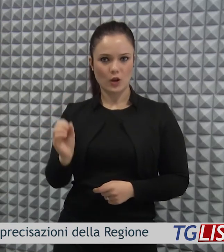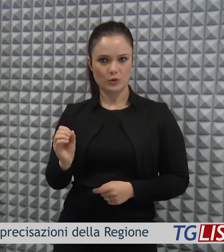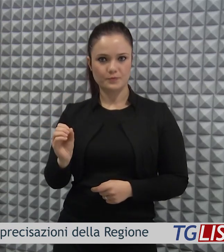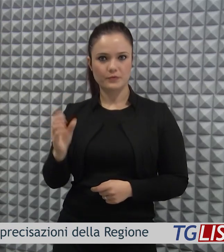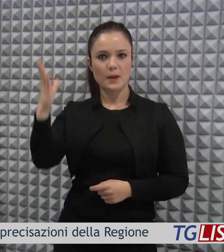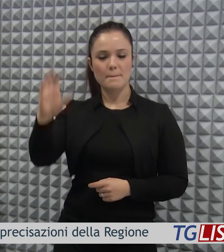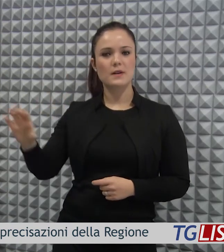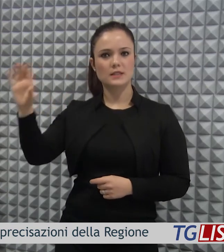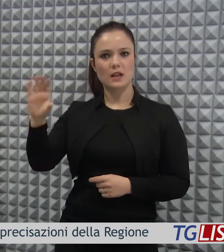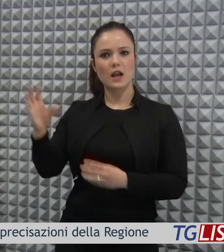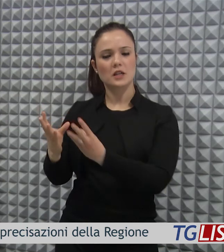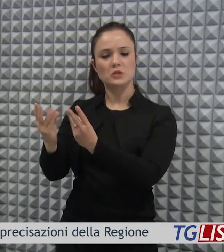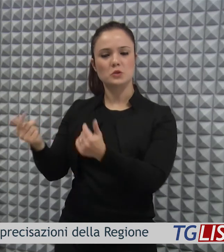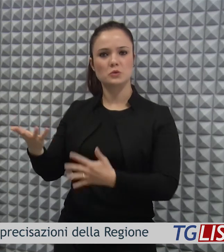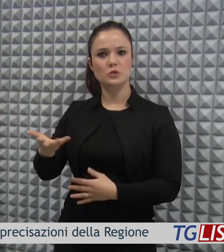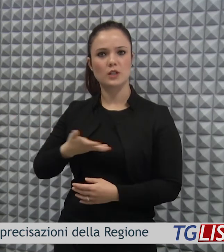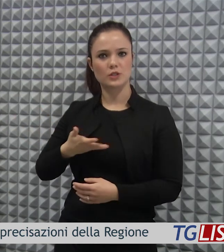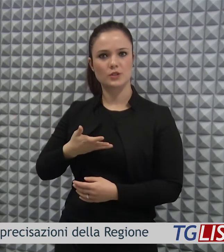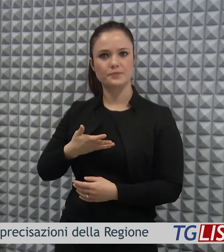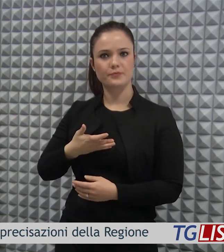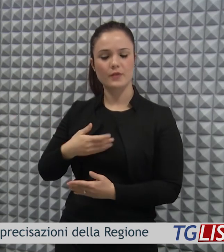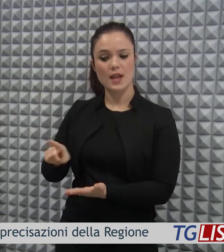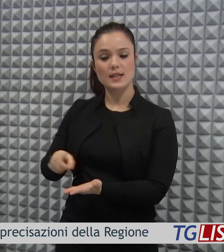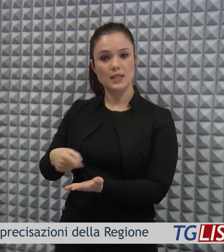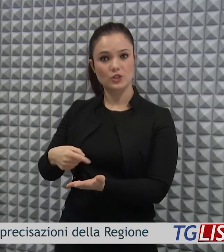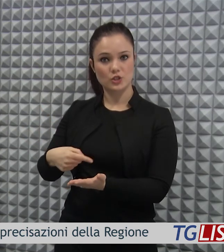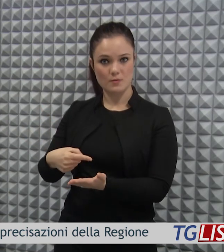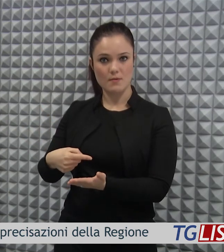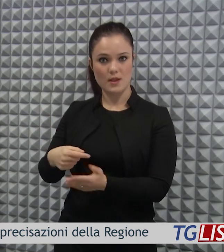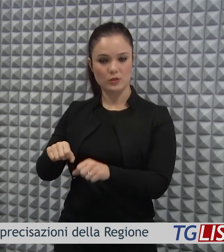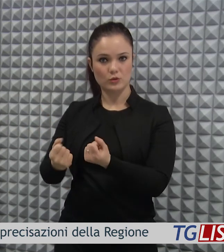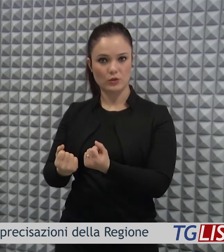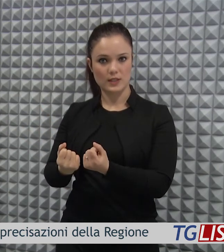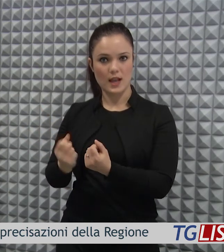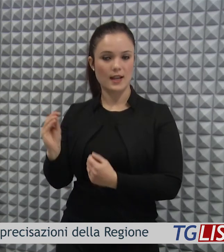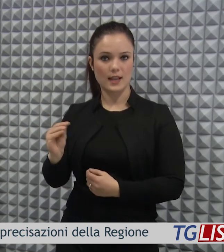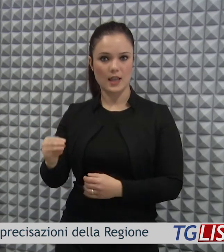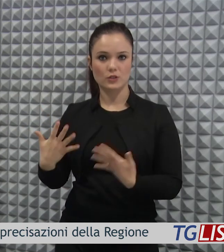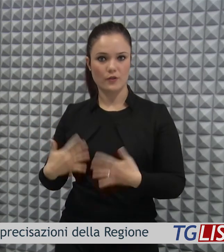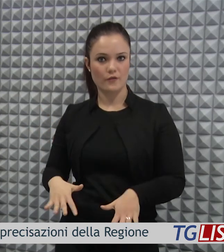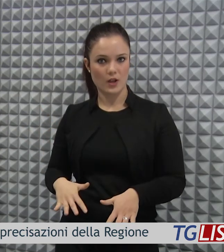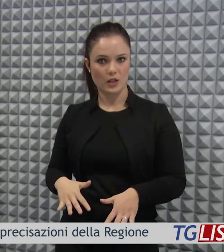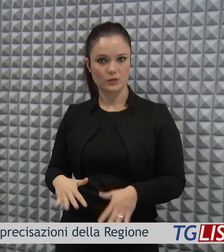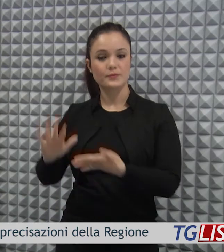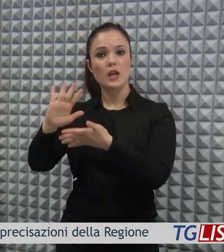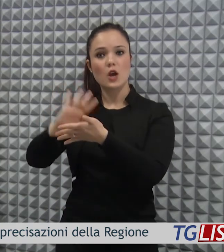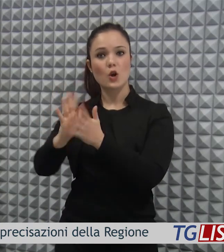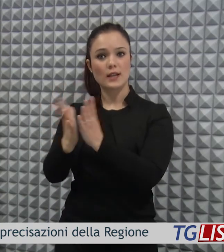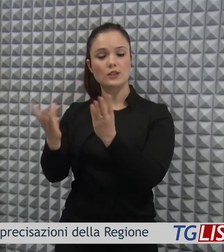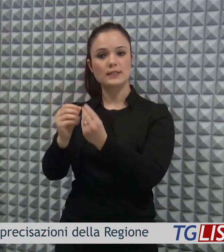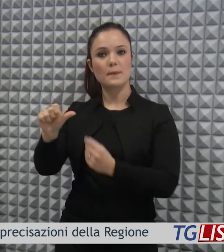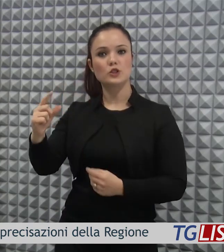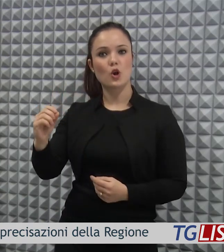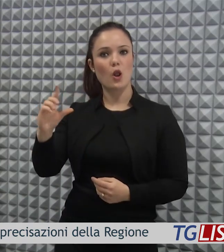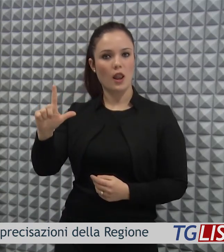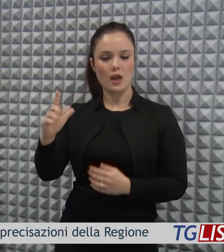precisa di aver risolto, con richiesta di risarcimento danni, il contratto con